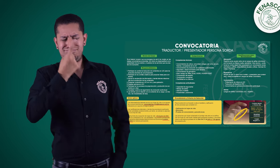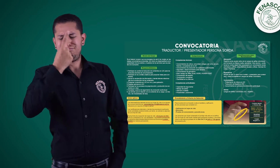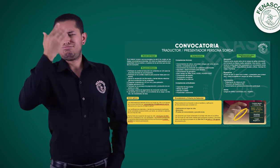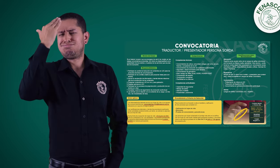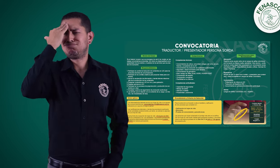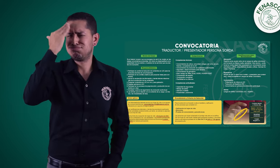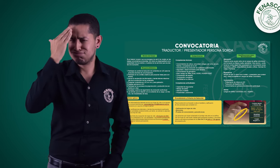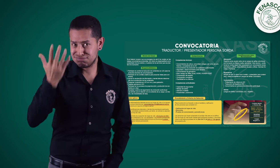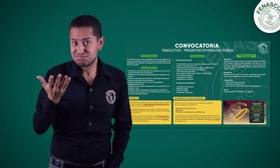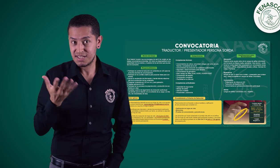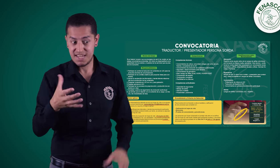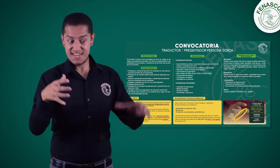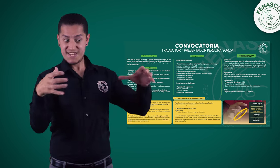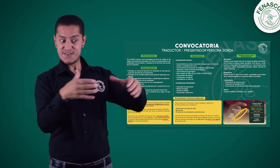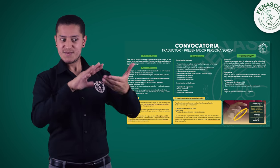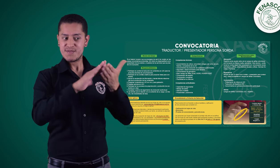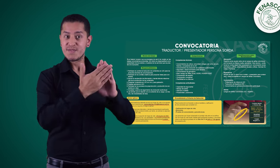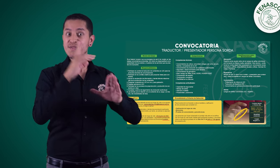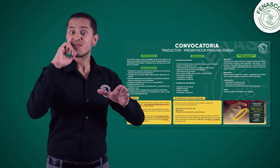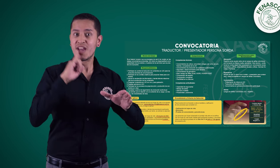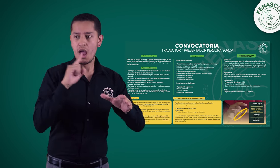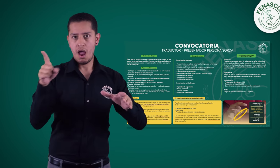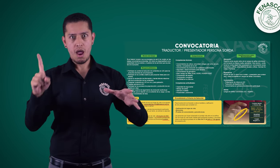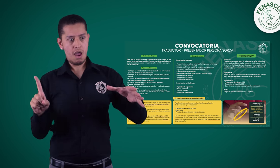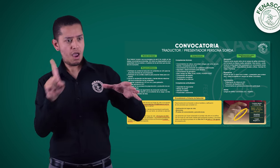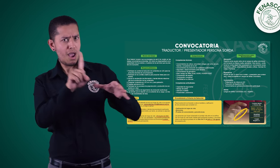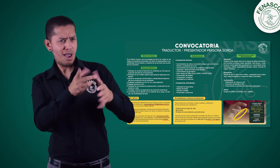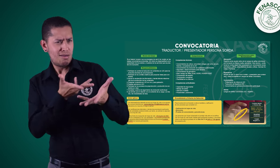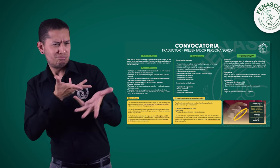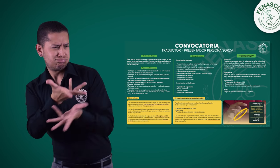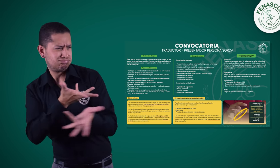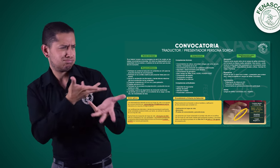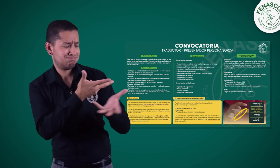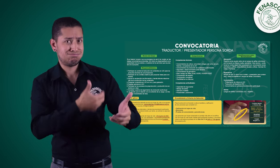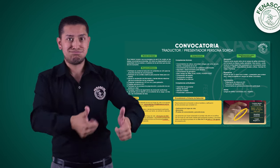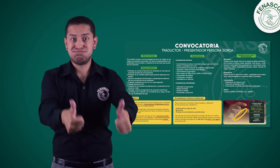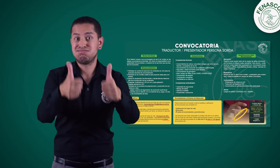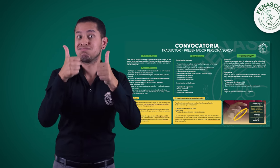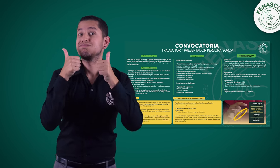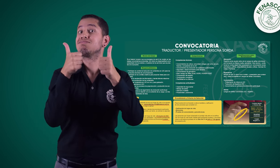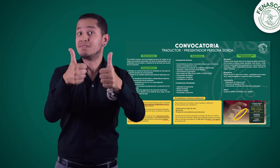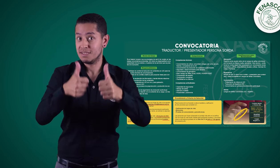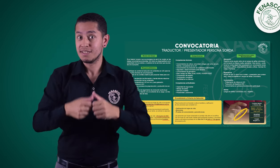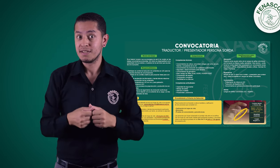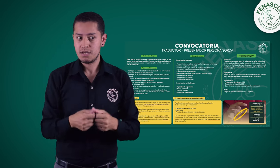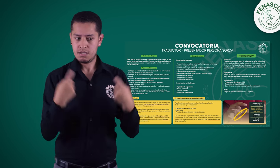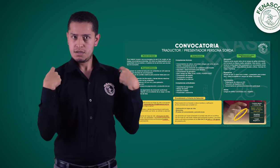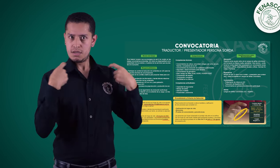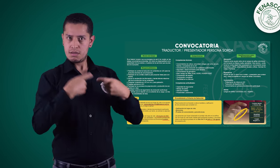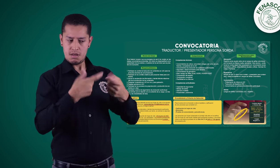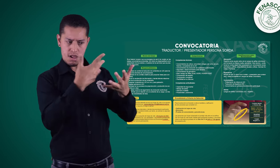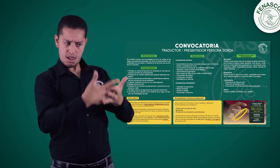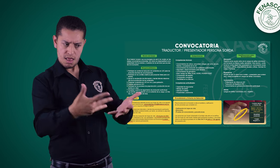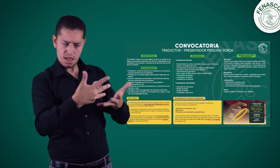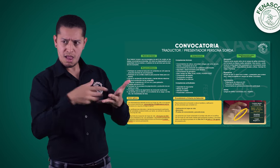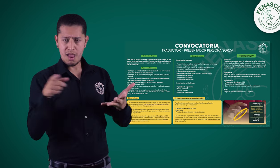sorda. Tener buena relación con la comunidad sorda. Tener dominio del español escrito. Y tener